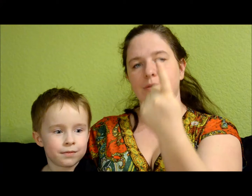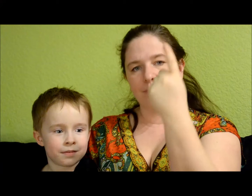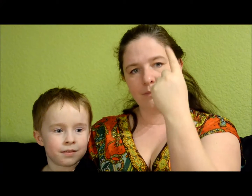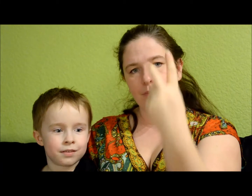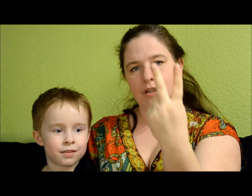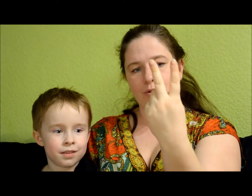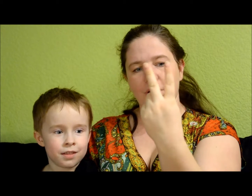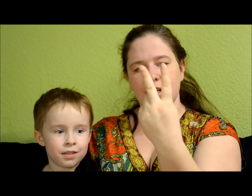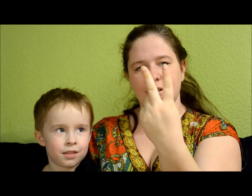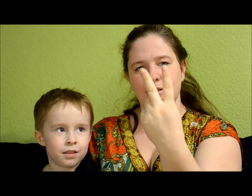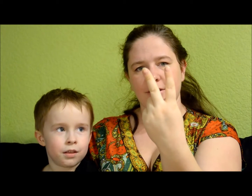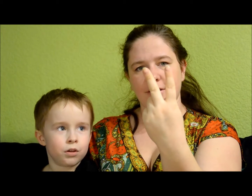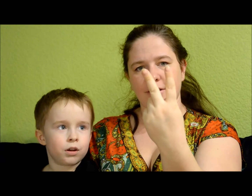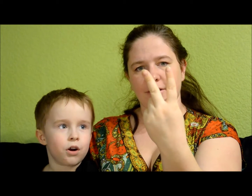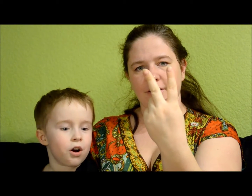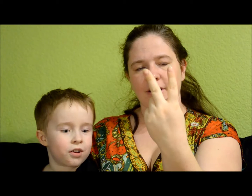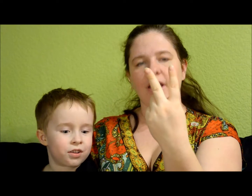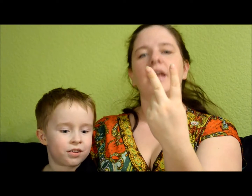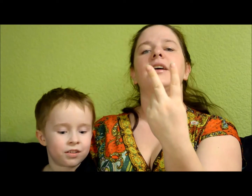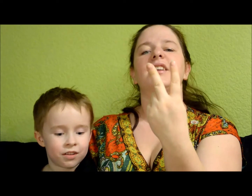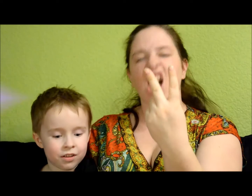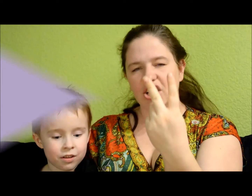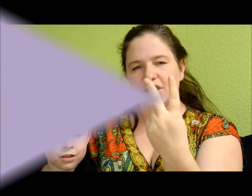Mitu on? Kaks! Kaks!